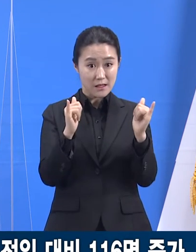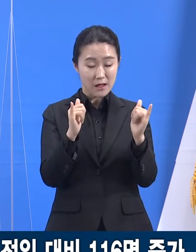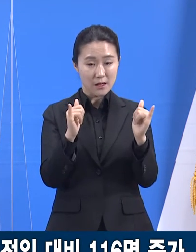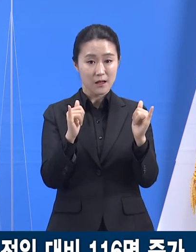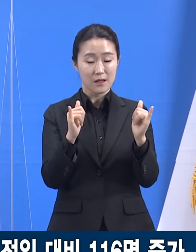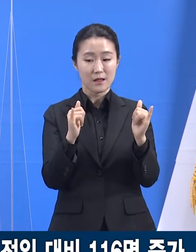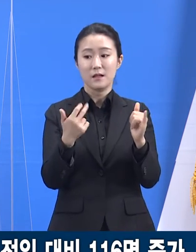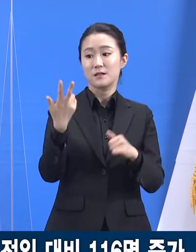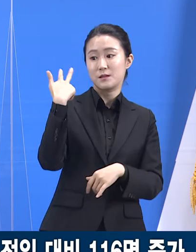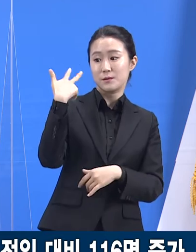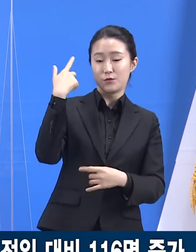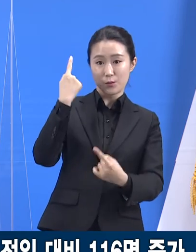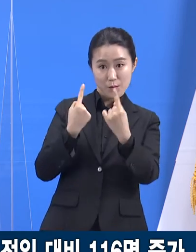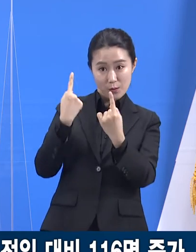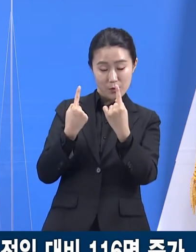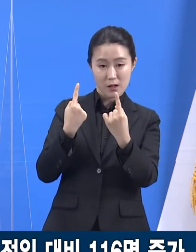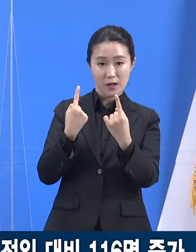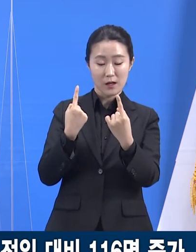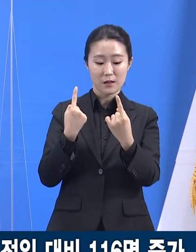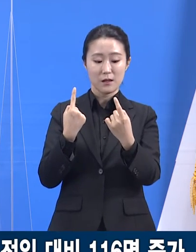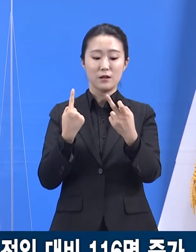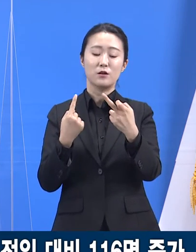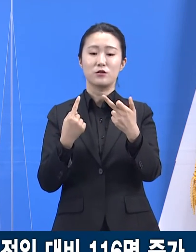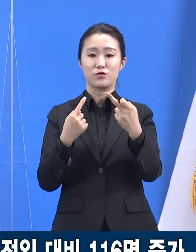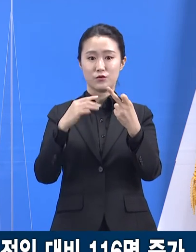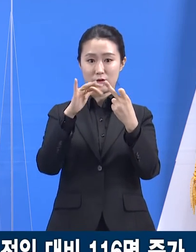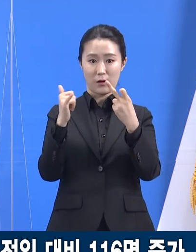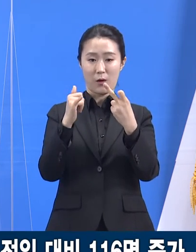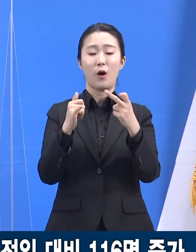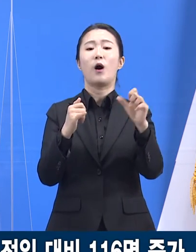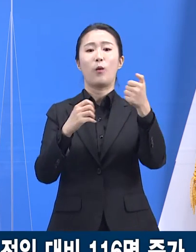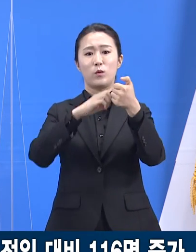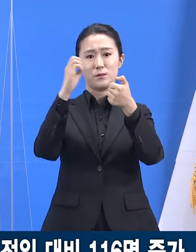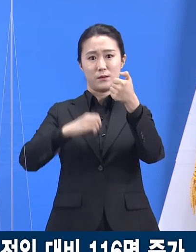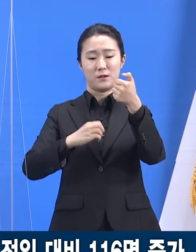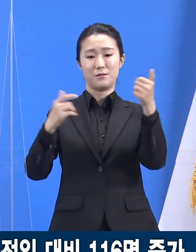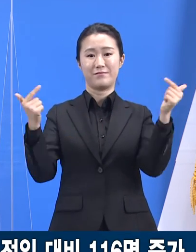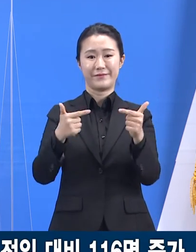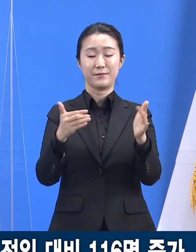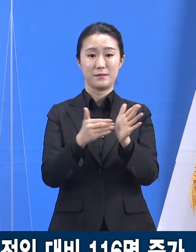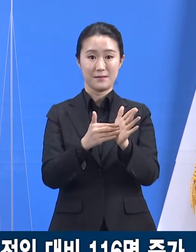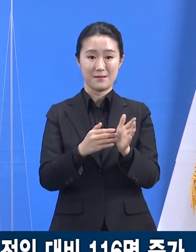전주 24명 대비 12명, 50% 감소하였습니다.